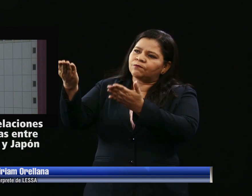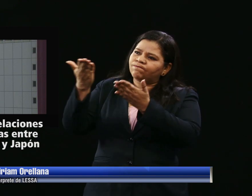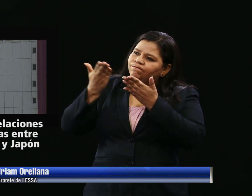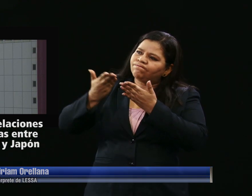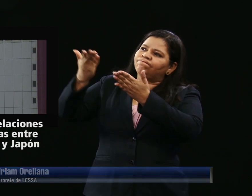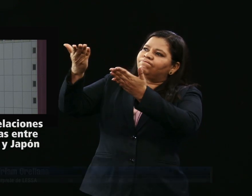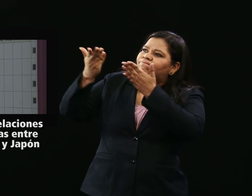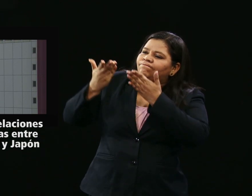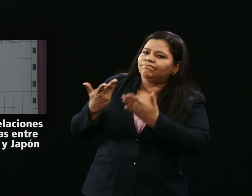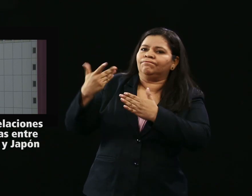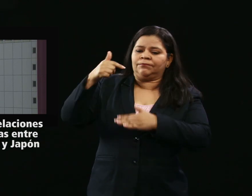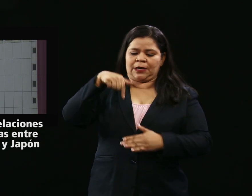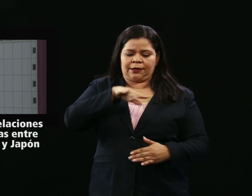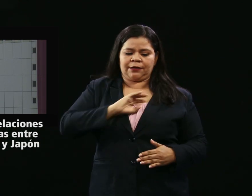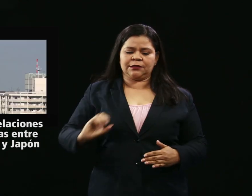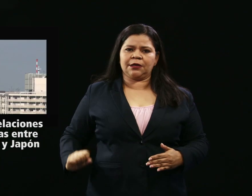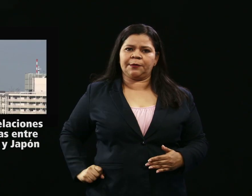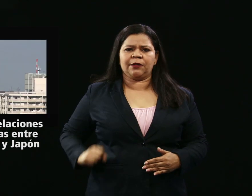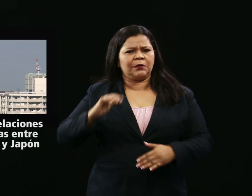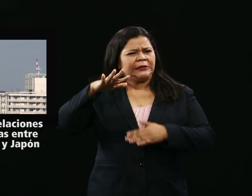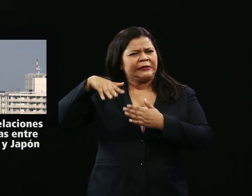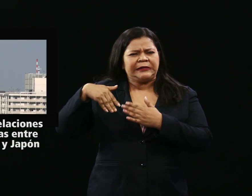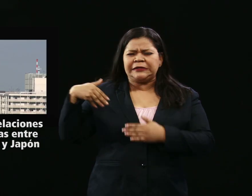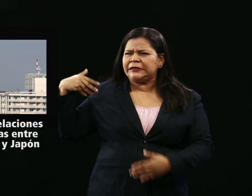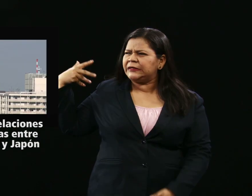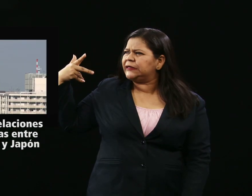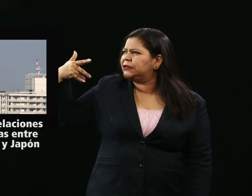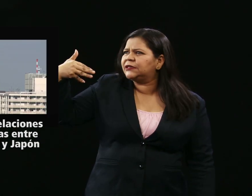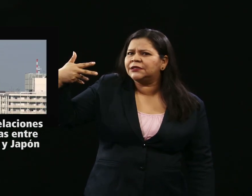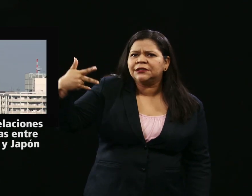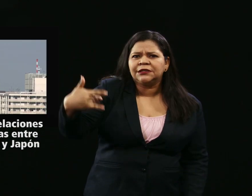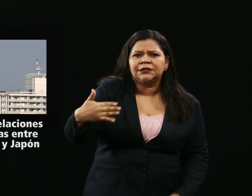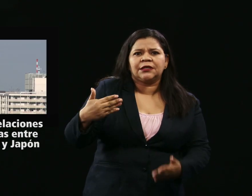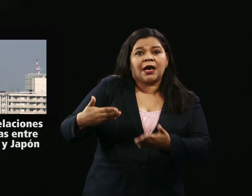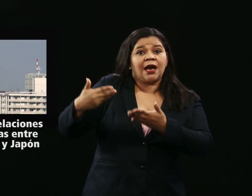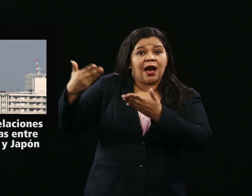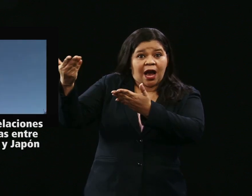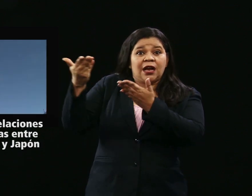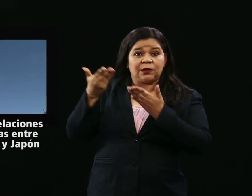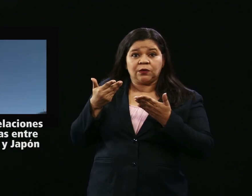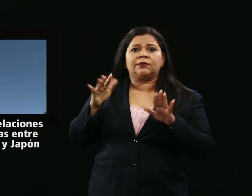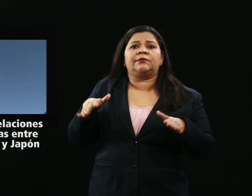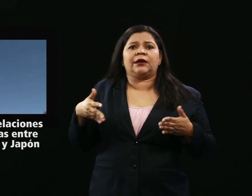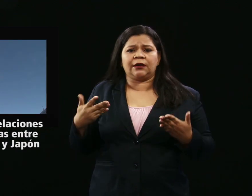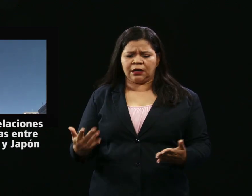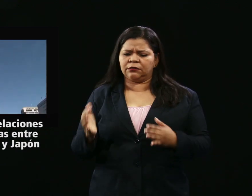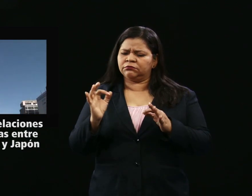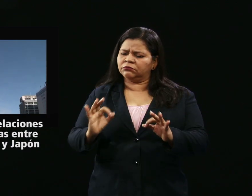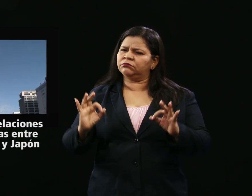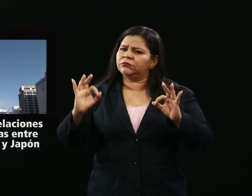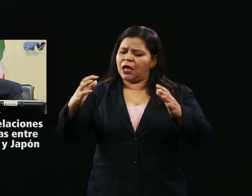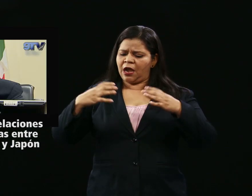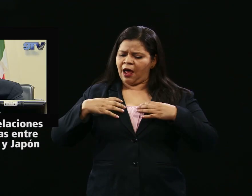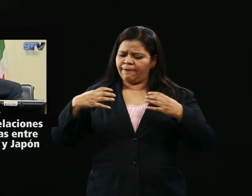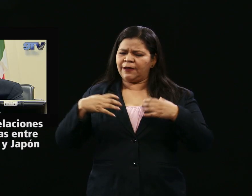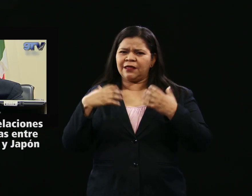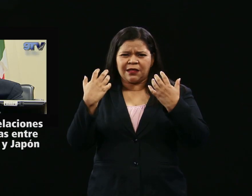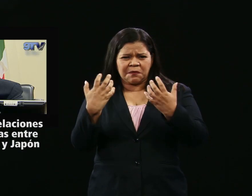nación a lo largo de estos años, con lo que han contribuido de gran manera a mejorar la calidad de vida de muchos salvadoreños.